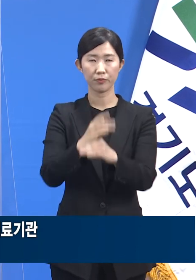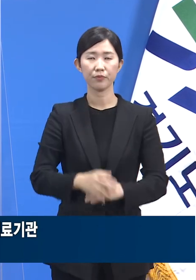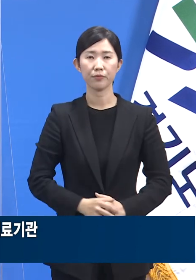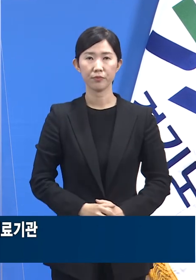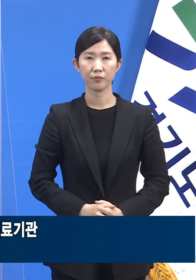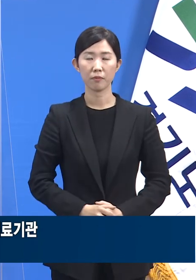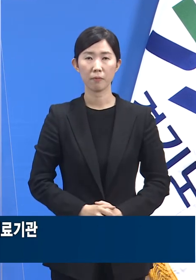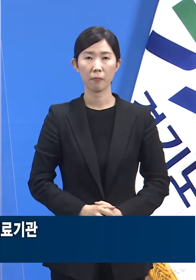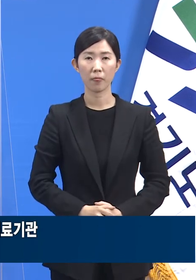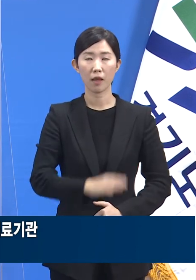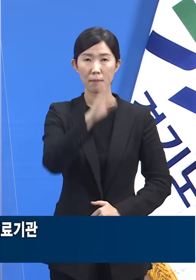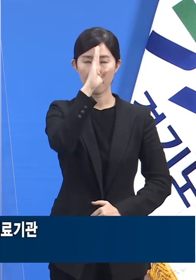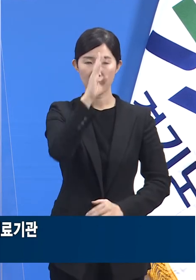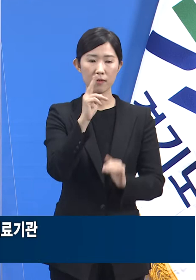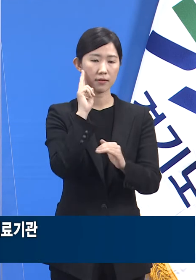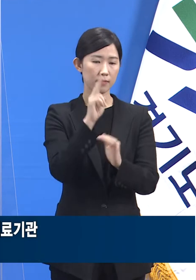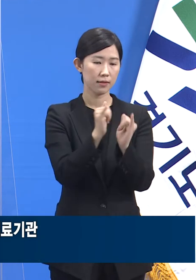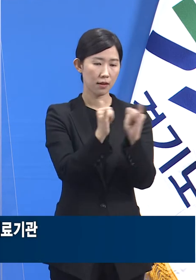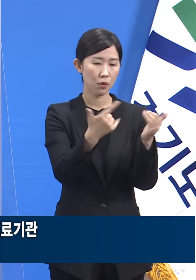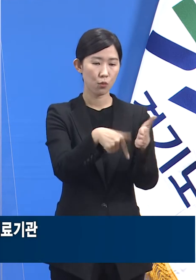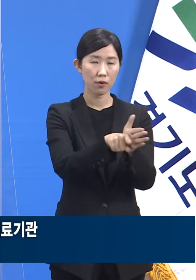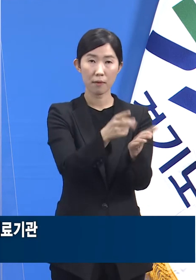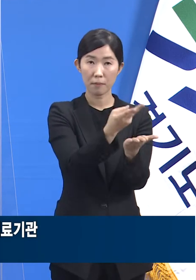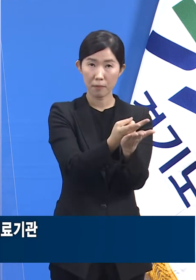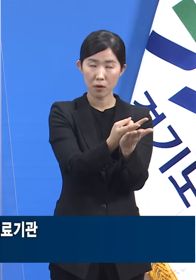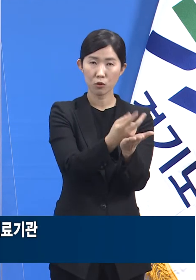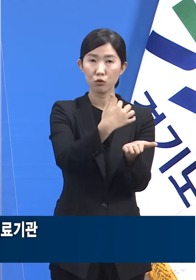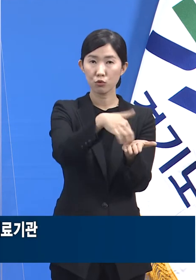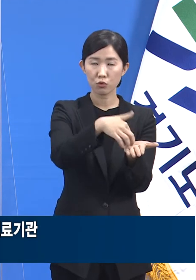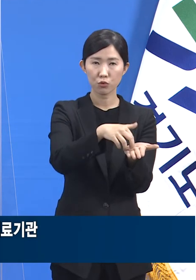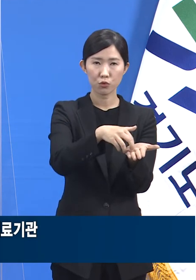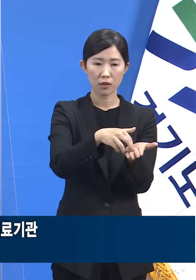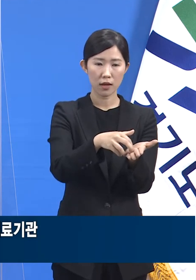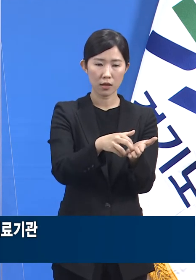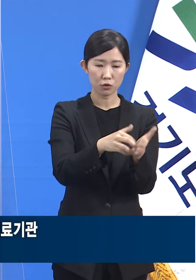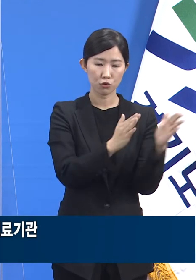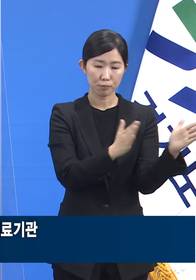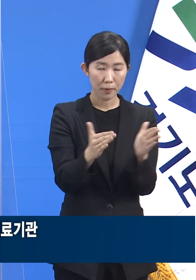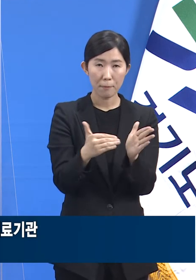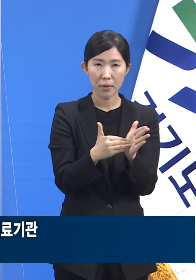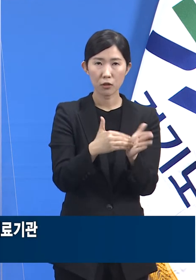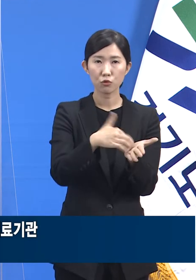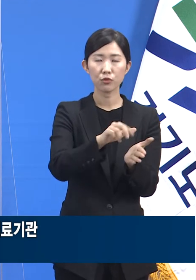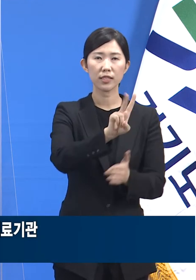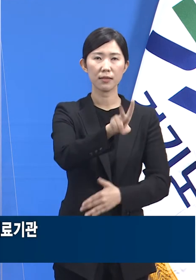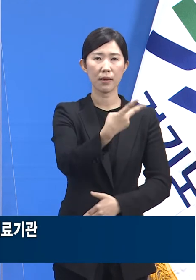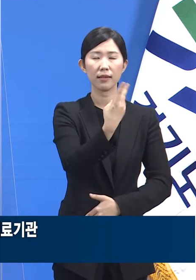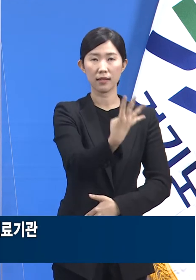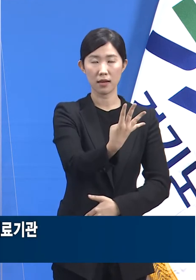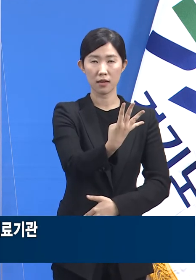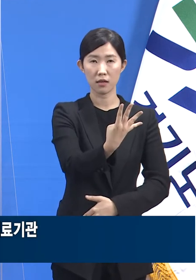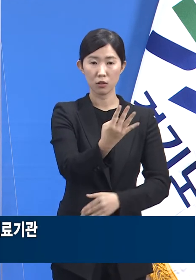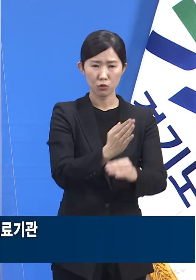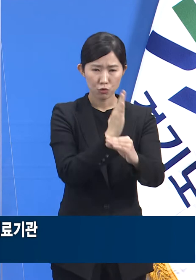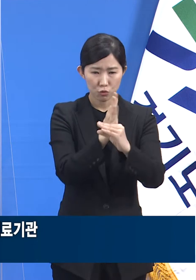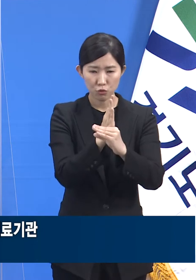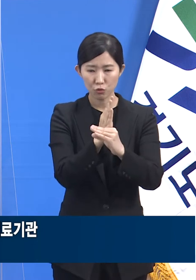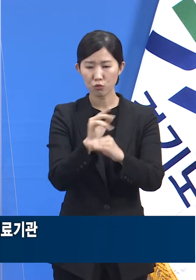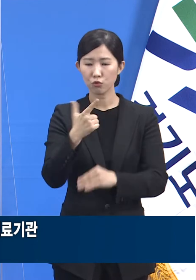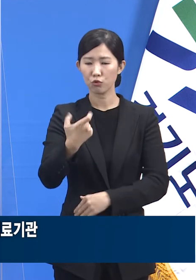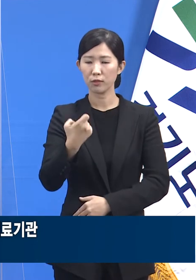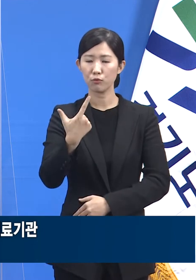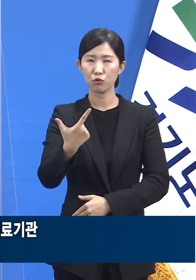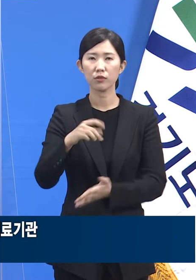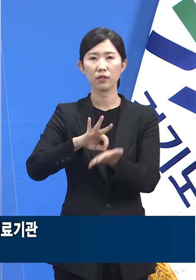중증환자 치료 병상은 총 204병상을 확보하였으며 이중 66개를 사용하고 있습니다.